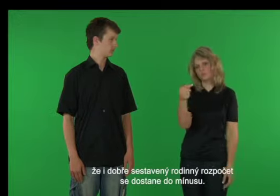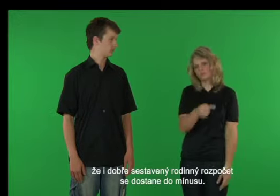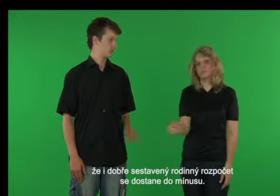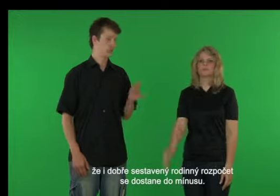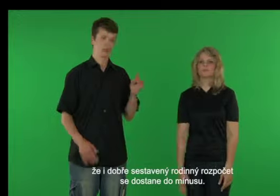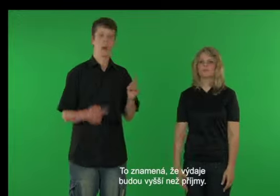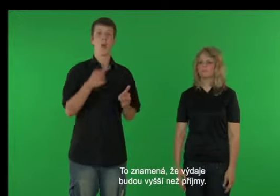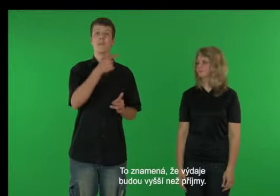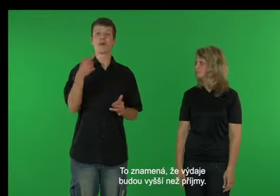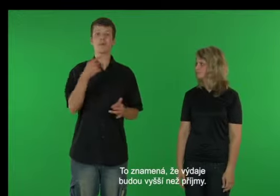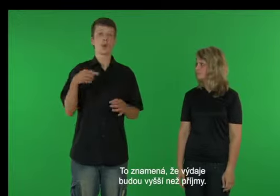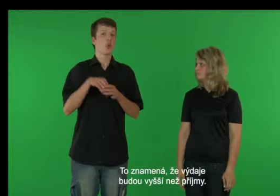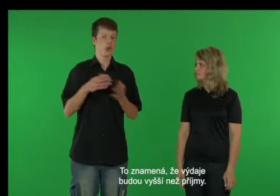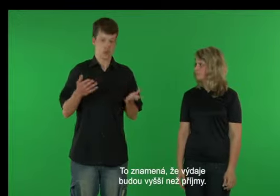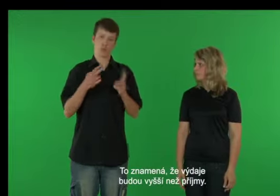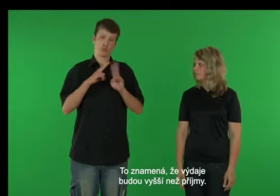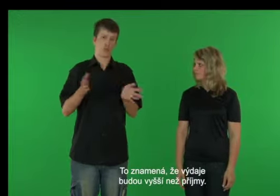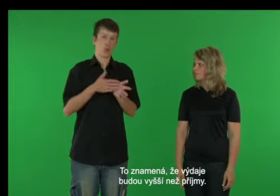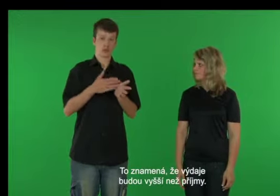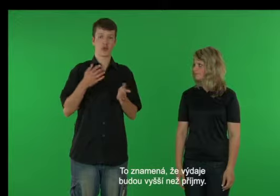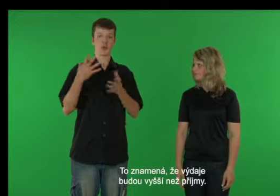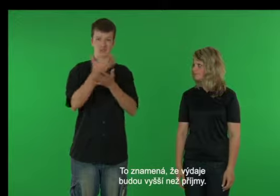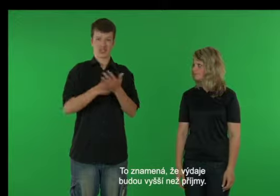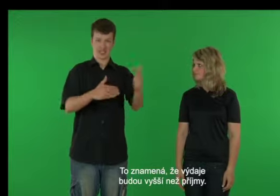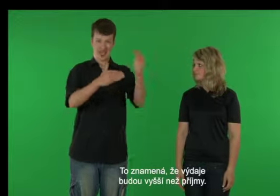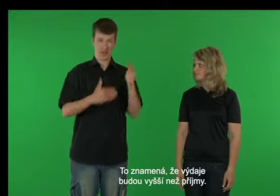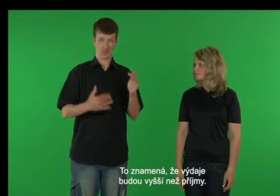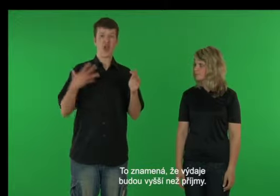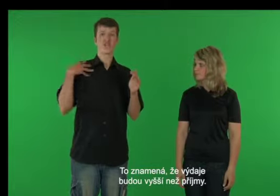dostane do mínusu. To znamená, že výdaje budou vyšší než příjmy.